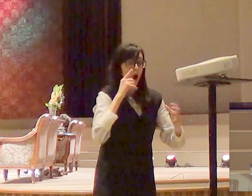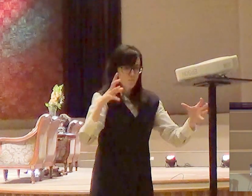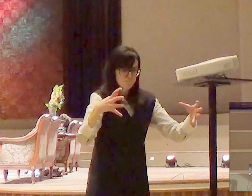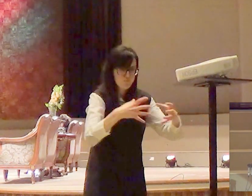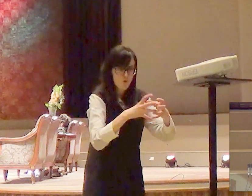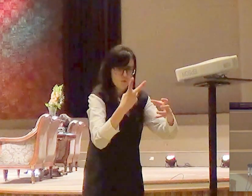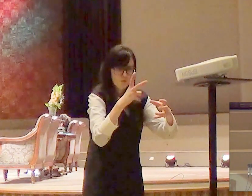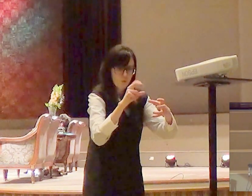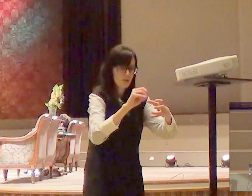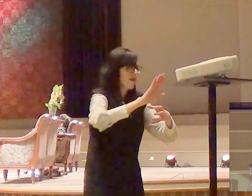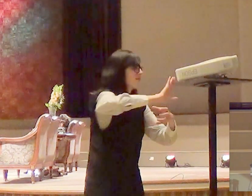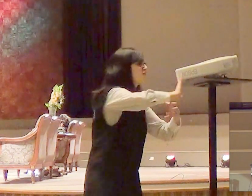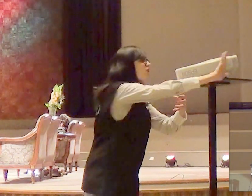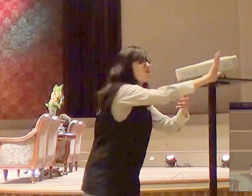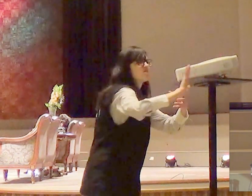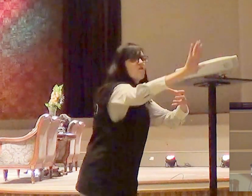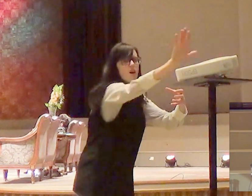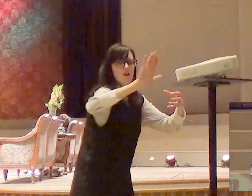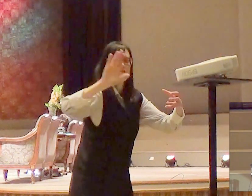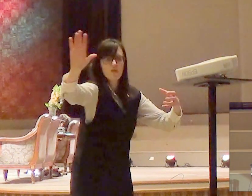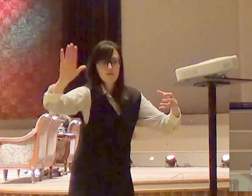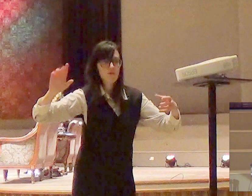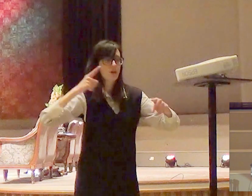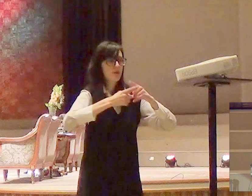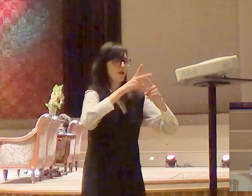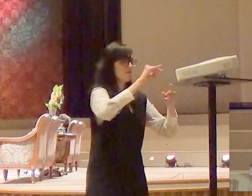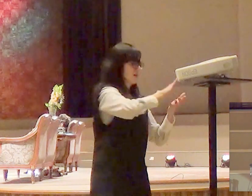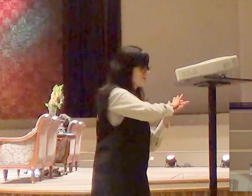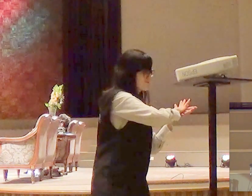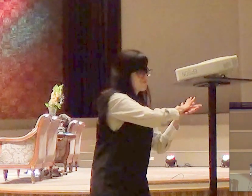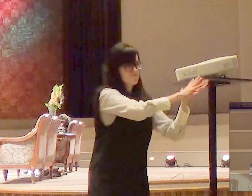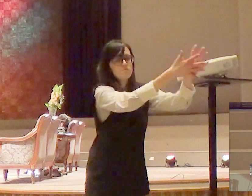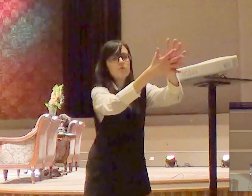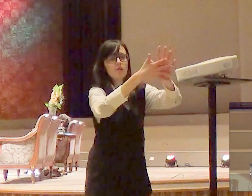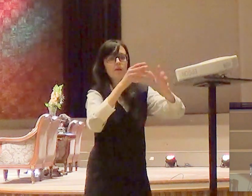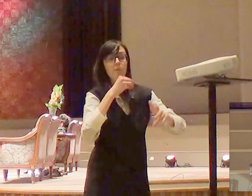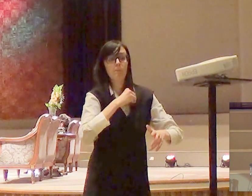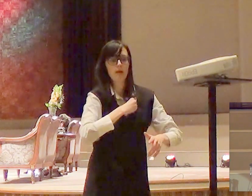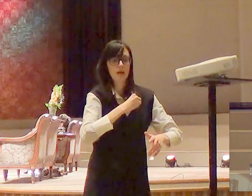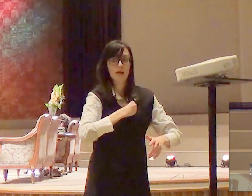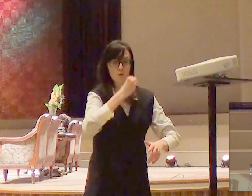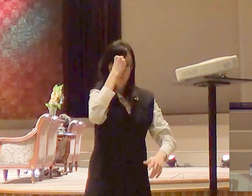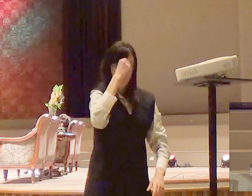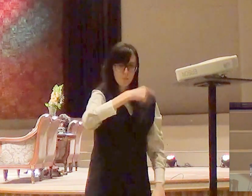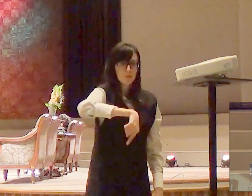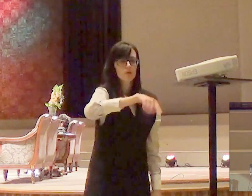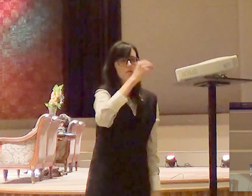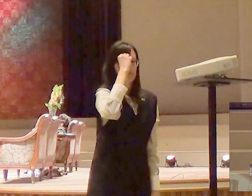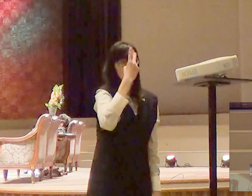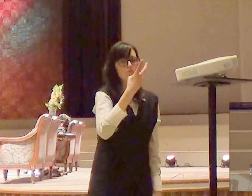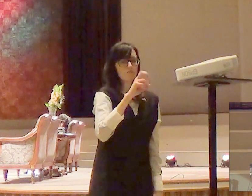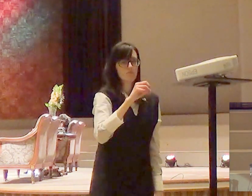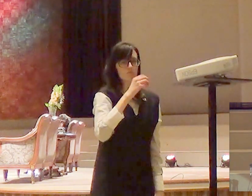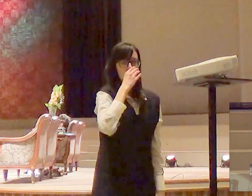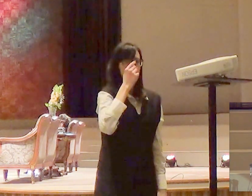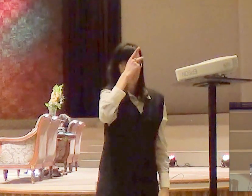senão vocês serão eliminados por causa do pecado deles e eles se afastaram